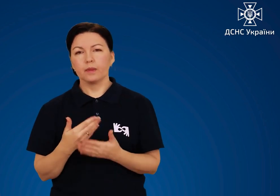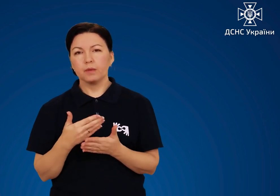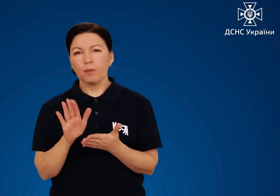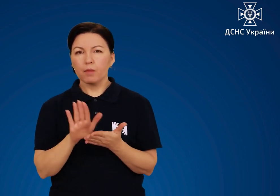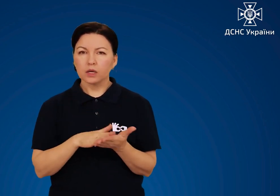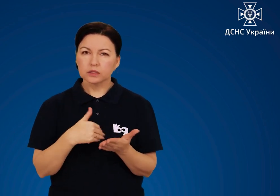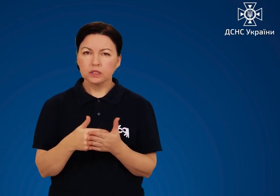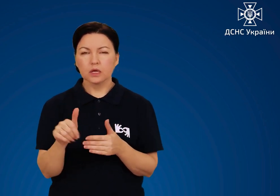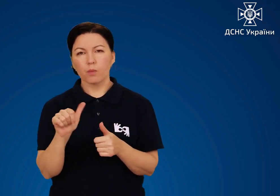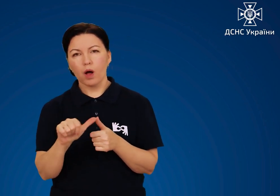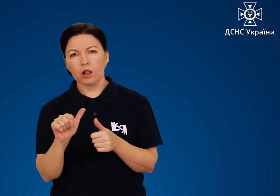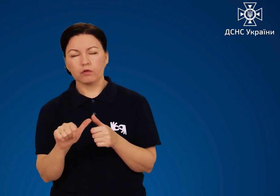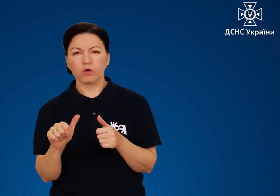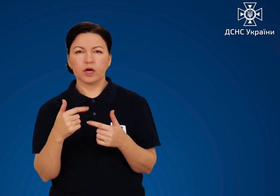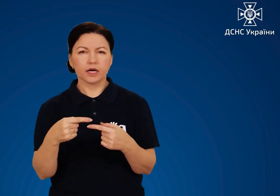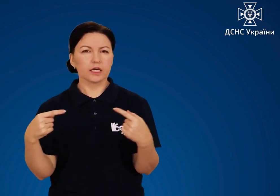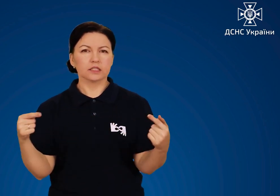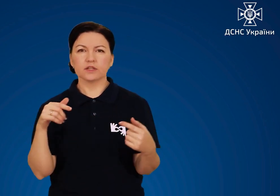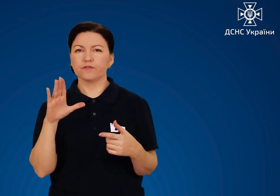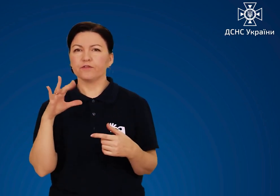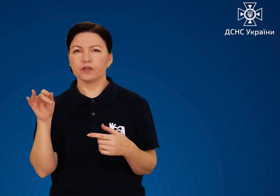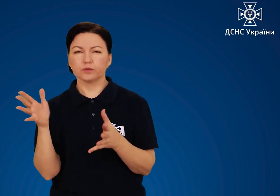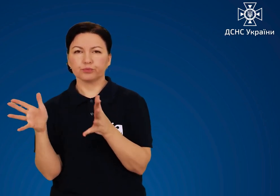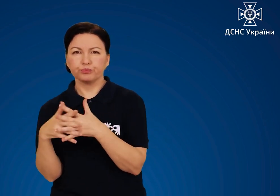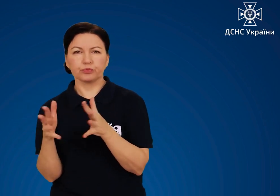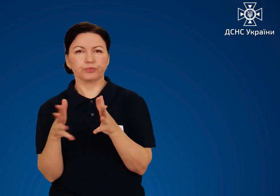Змішувати різні види мастила та палива